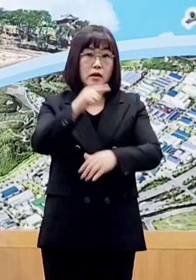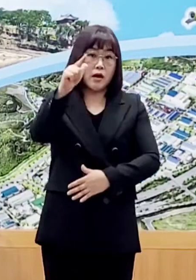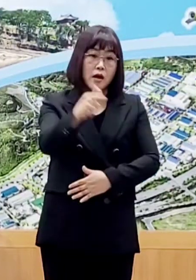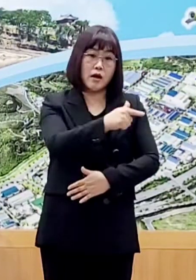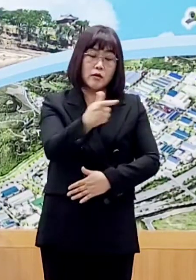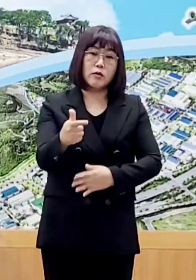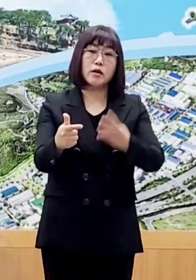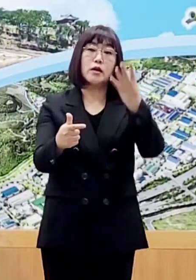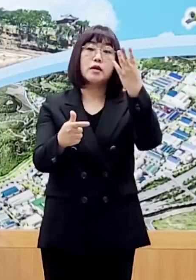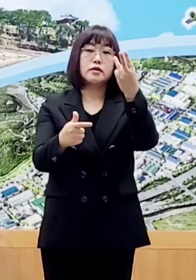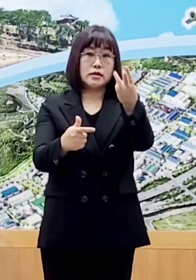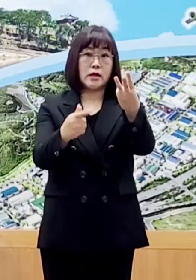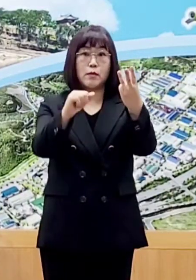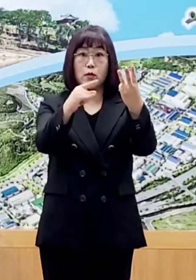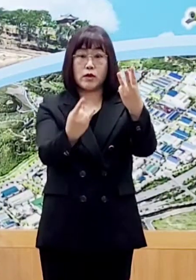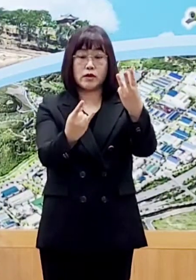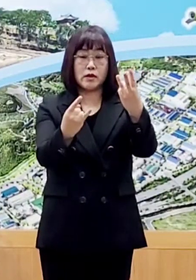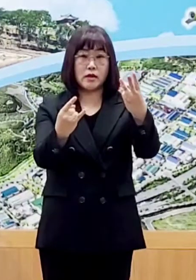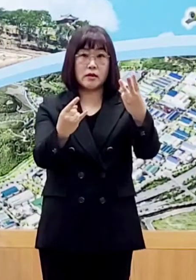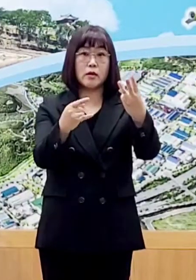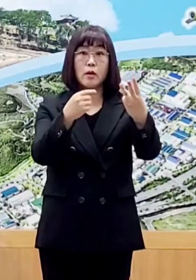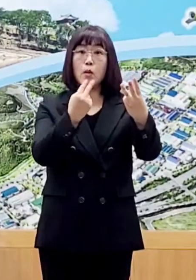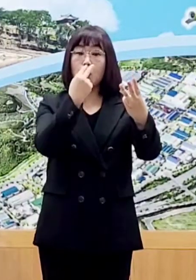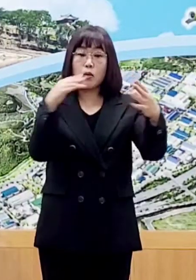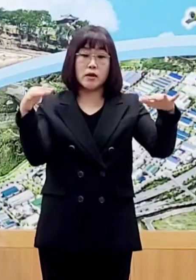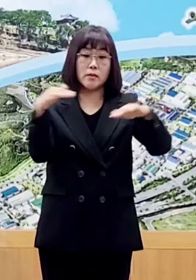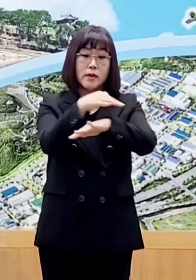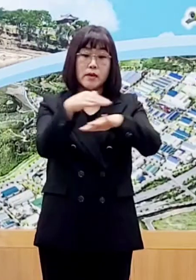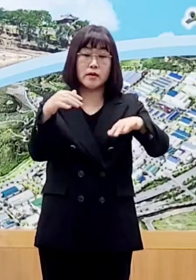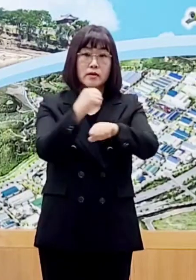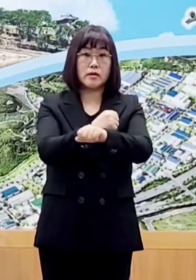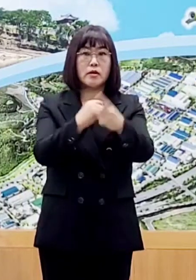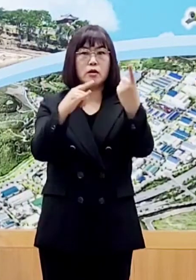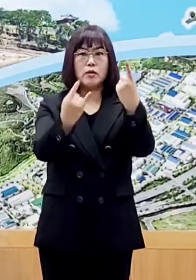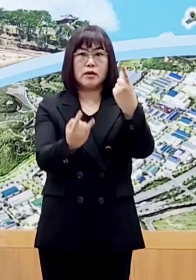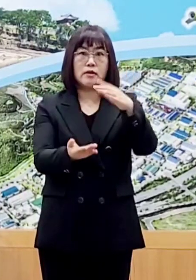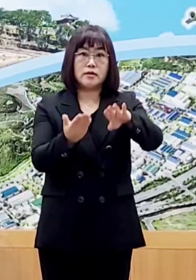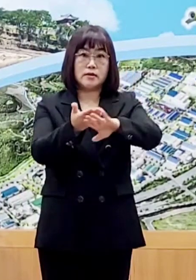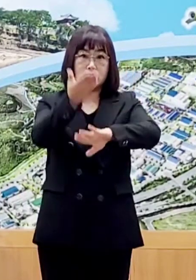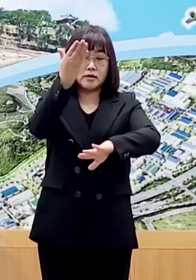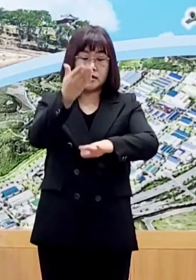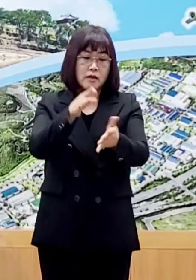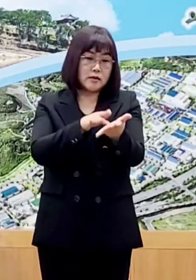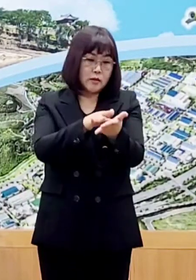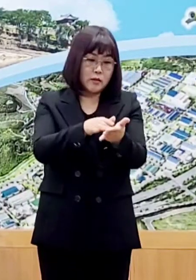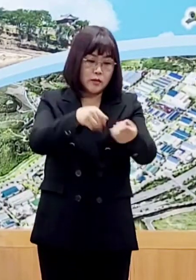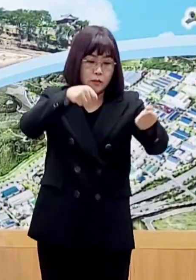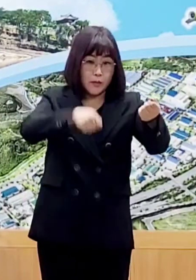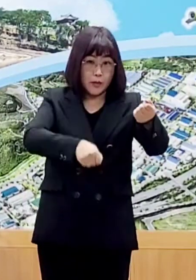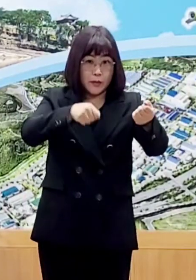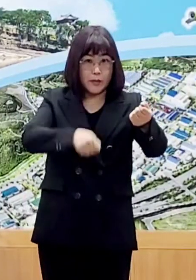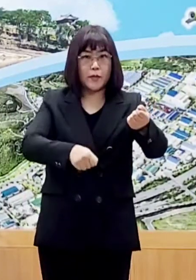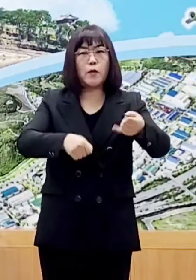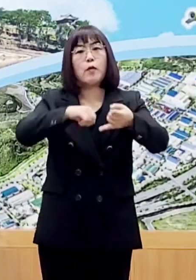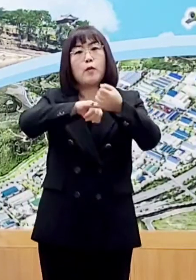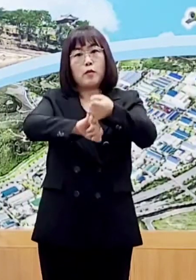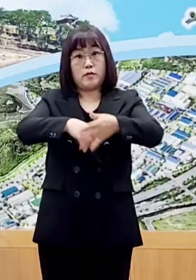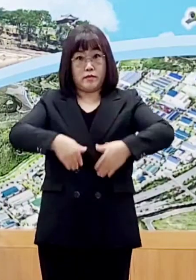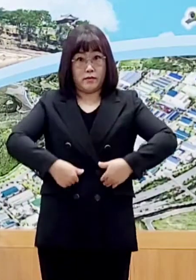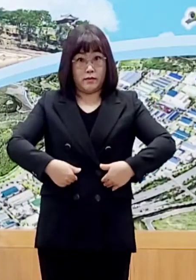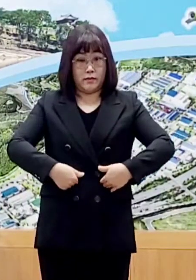이상 주기적인 환기를 실시하시고 1회 이상은 반드시 소독을 실시해야 합니다.